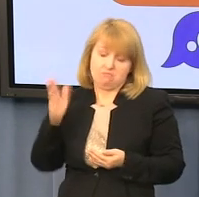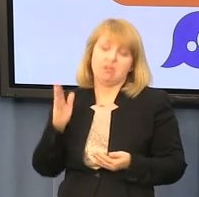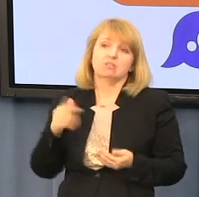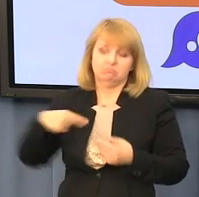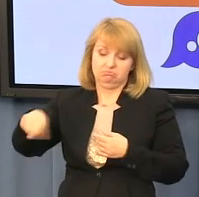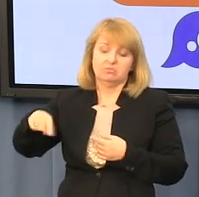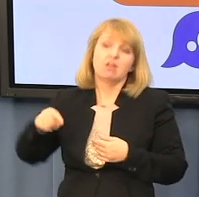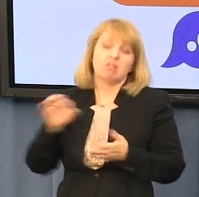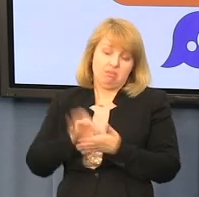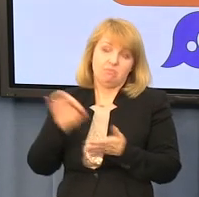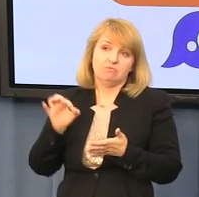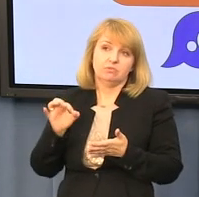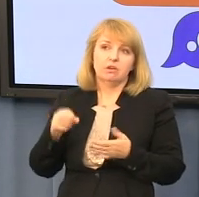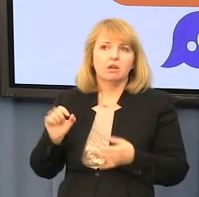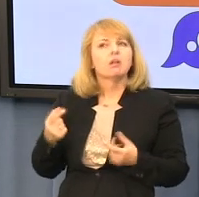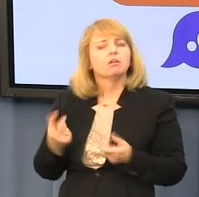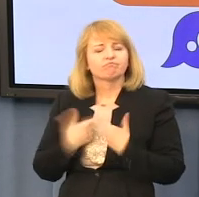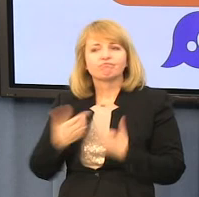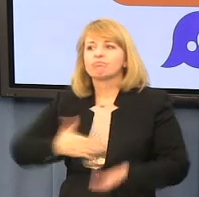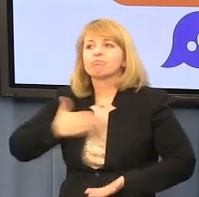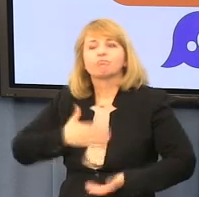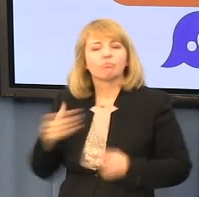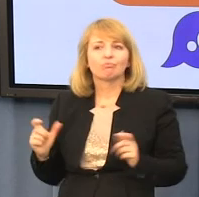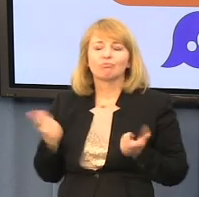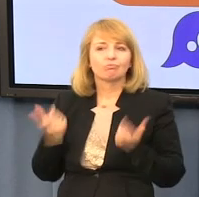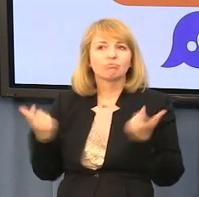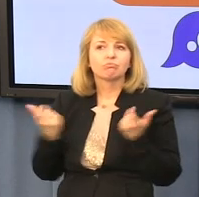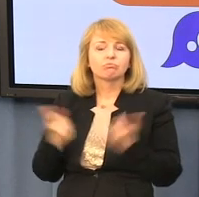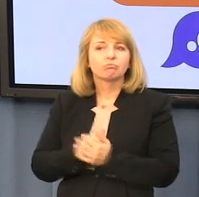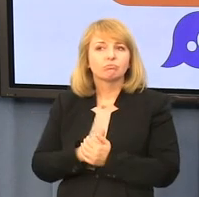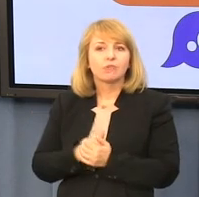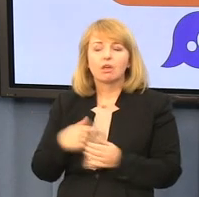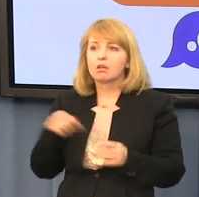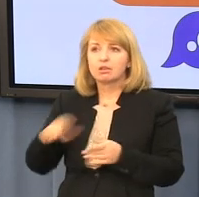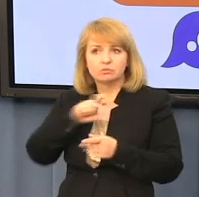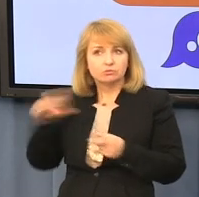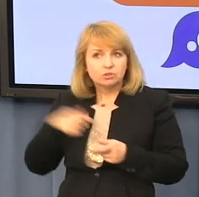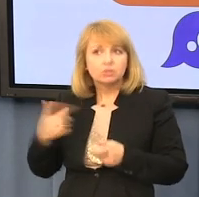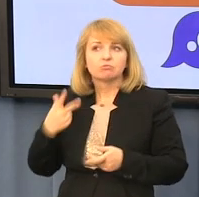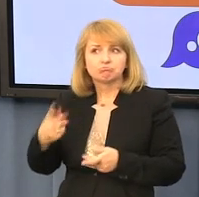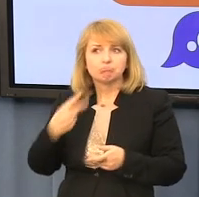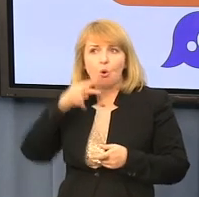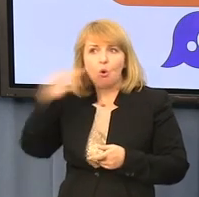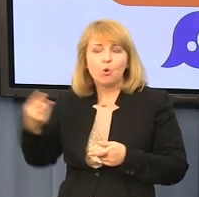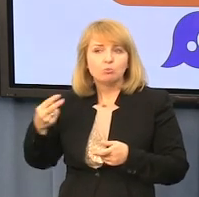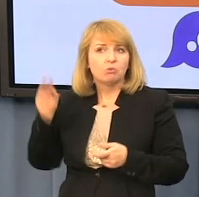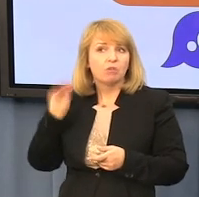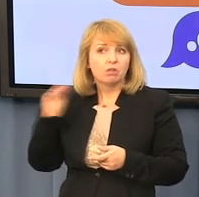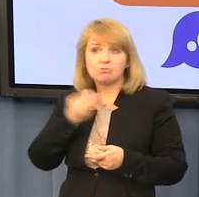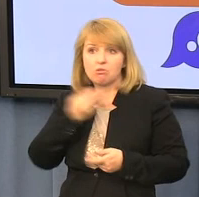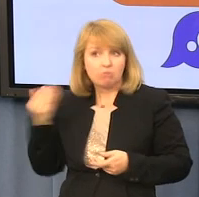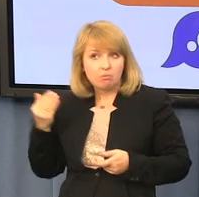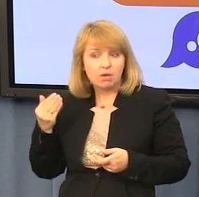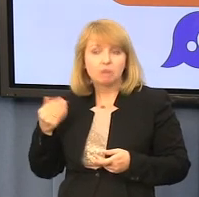to wszystko nas o tyle zaniepokoiło, że pojawiły się w tym czasie, jeszcze przed odpowiedziami Ministerstwa Sprawiedliwości i Krajowej Rady